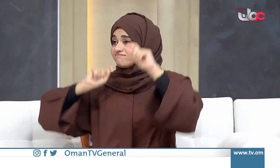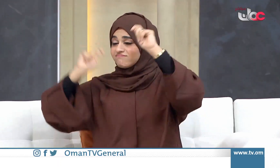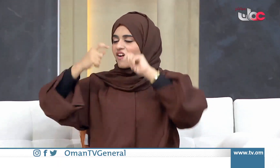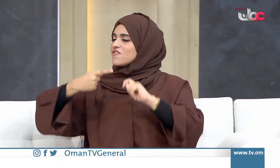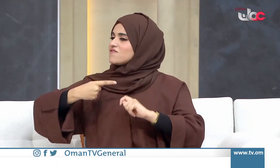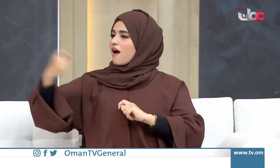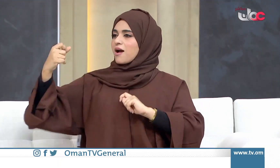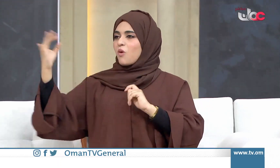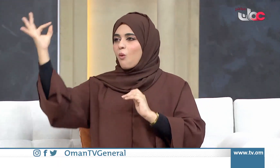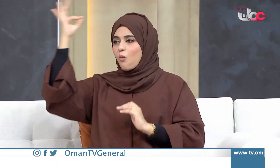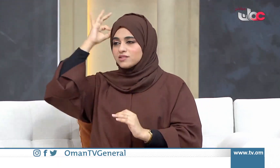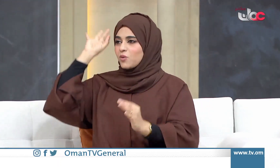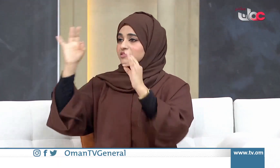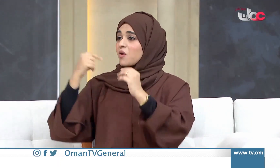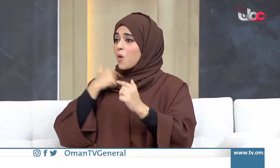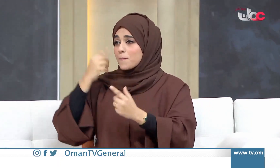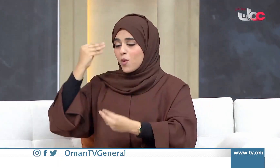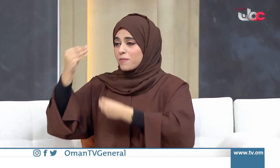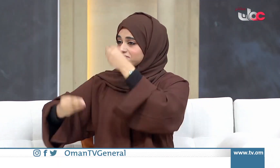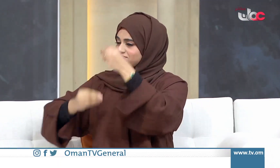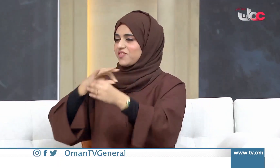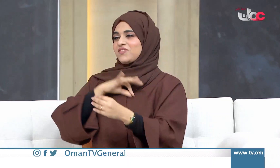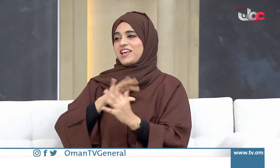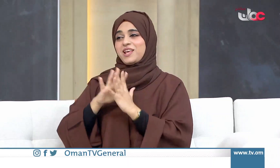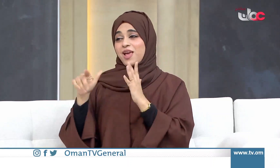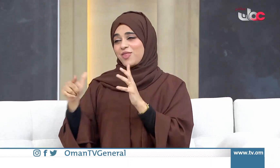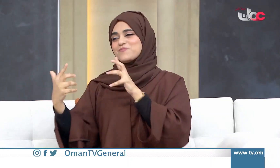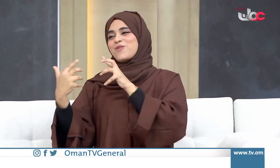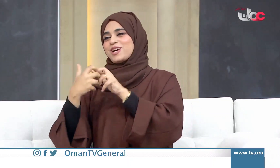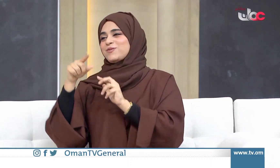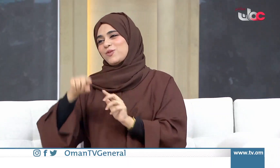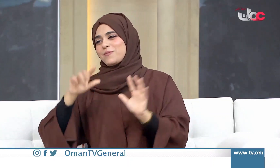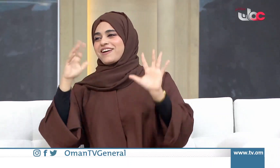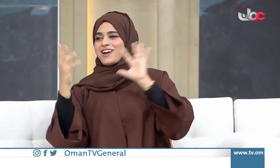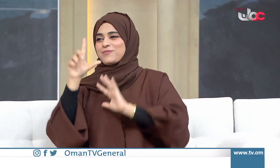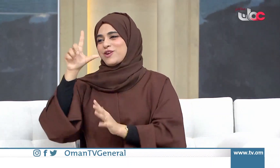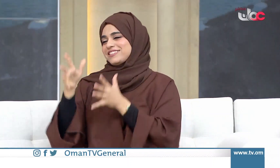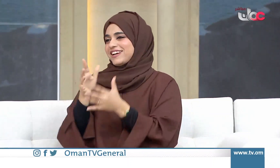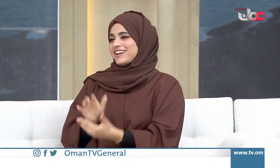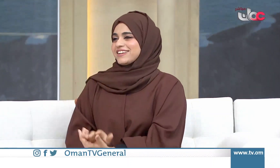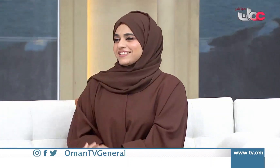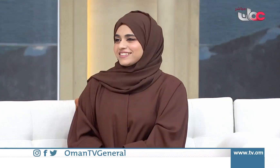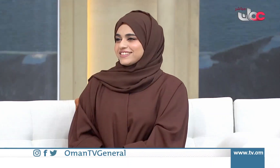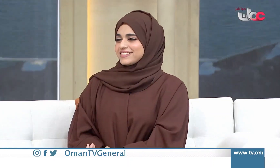والإشارة الدولية سهلة وغير معقدة ويمكن لأي شخص أصام أن يتعلمها